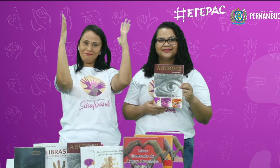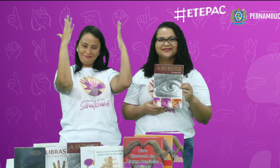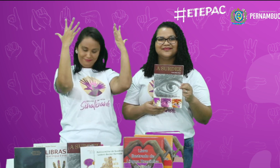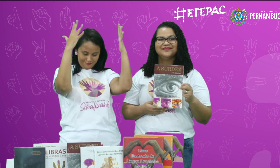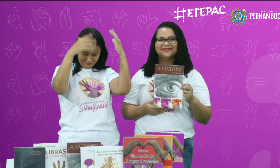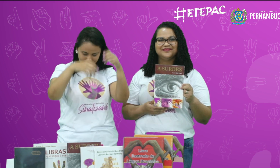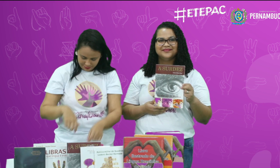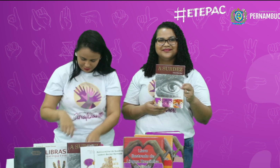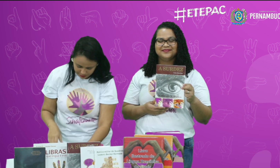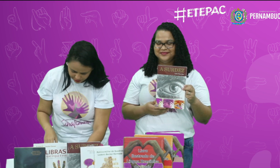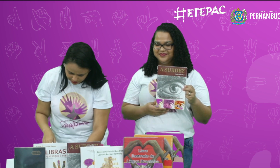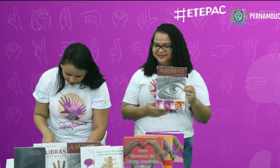Parabéns.